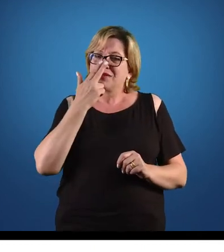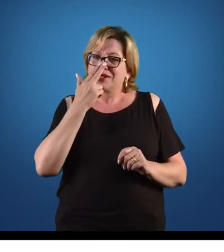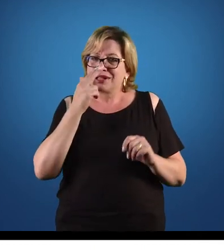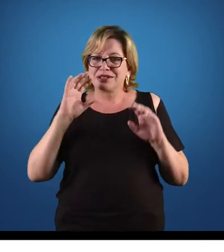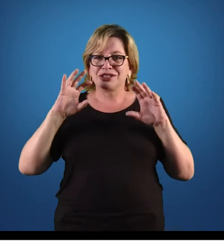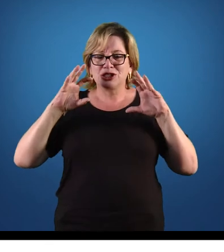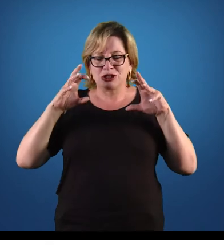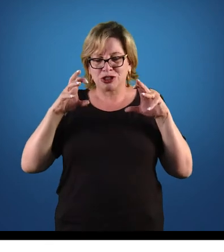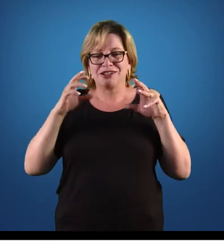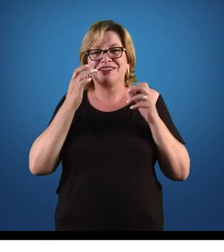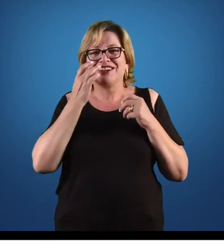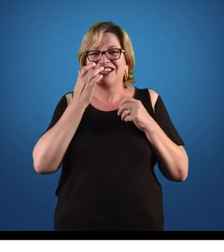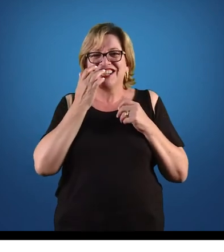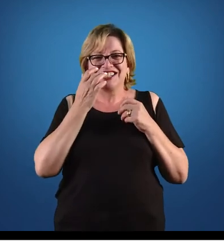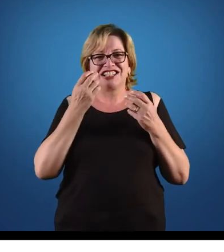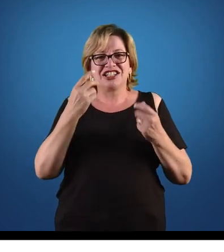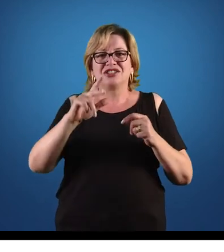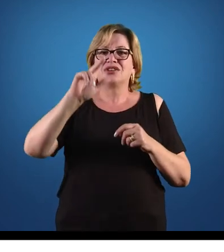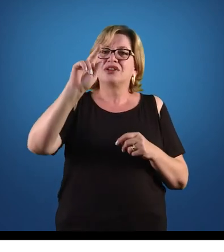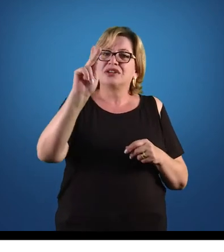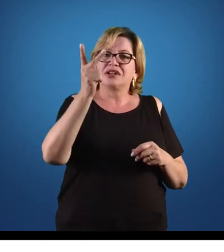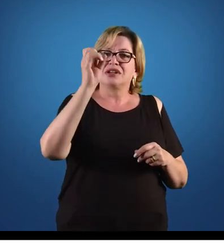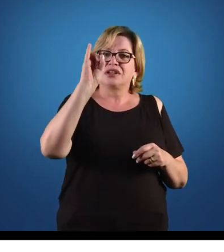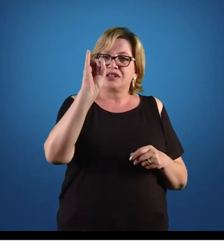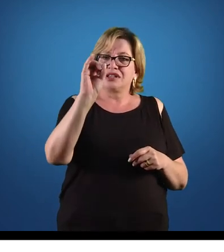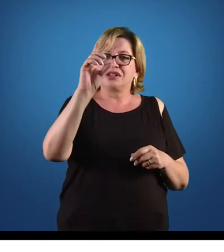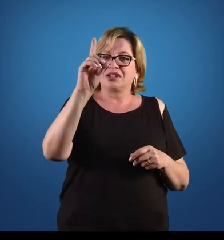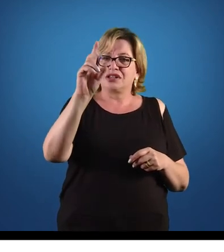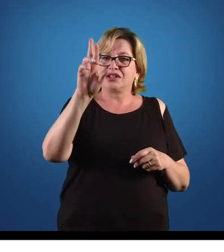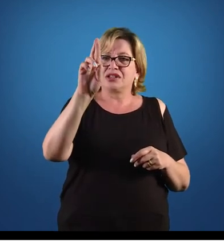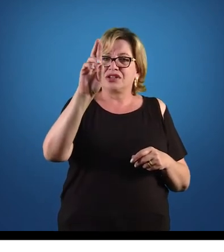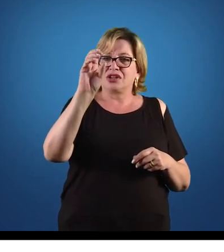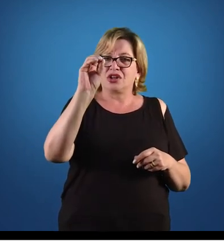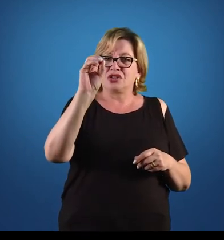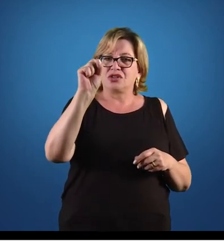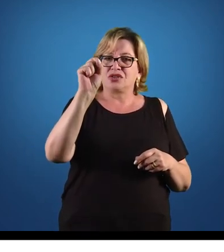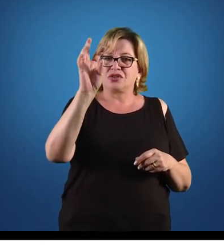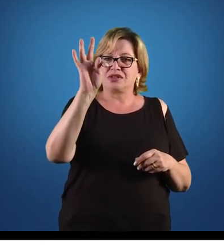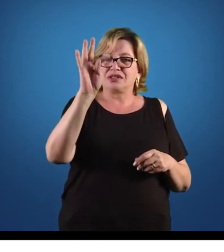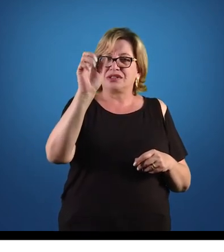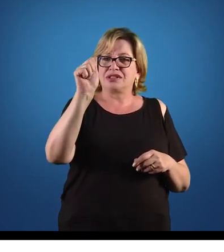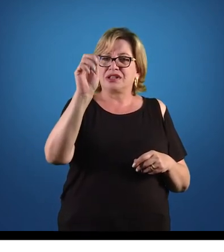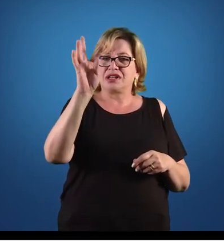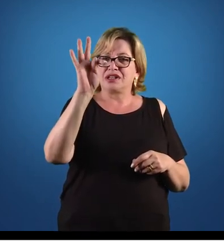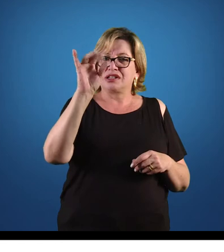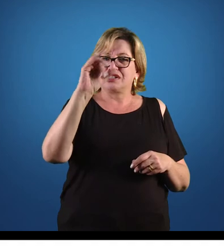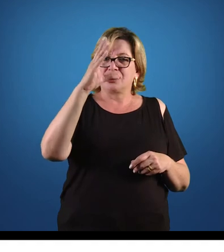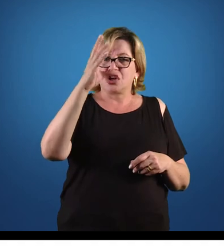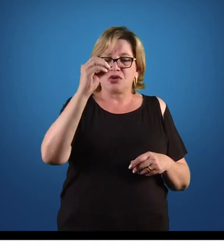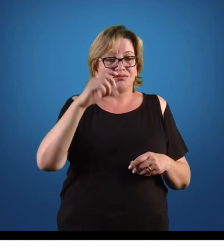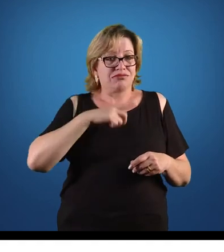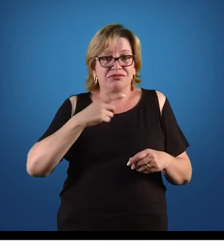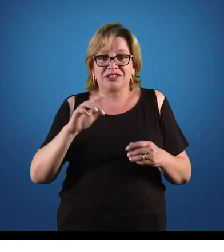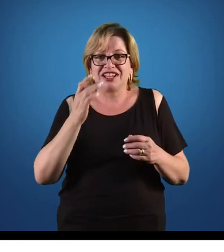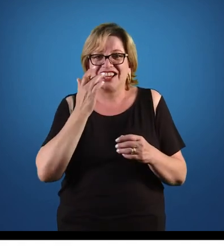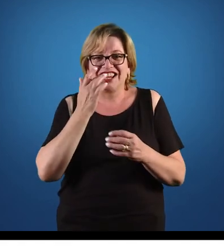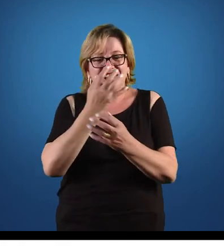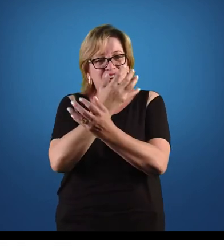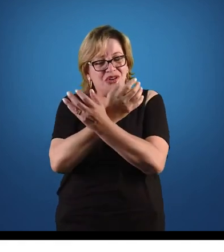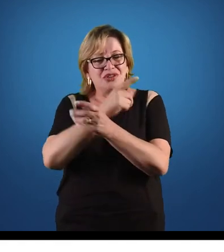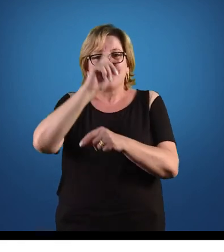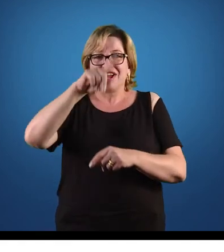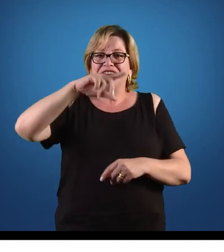hidrostático. Como assim esqueleto hidrostático? É um esqueleto que não tem ossos, não tem conchas. Ele é um esqueleto líquido.